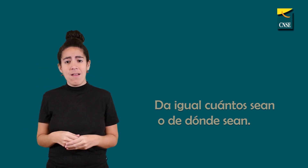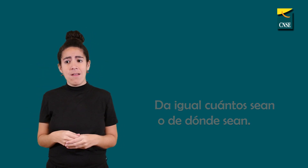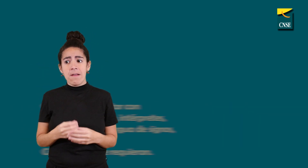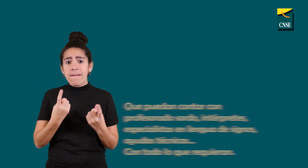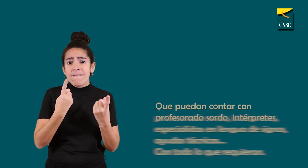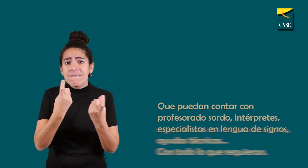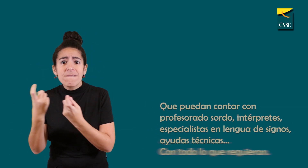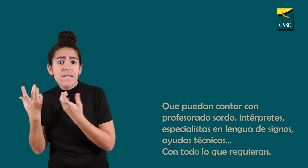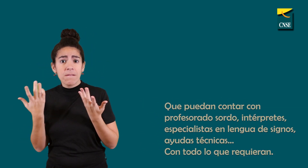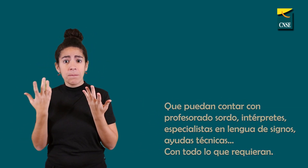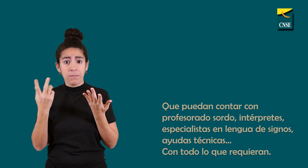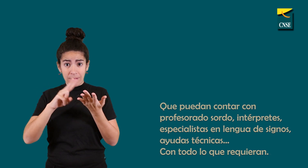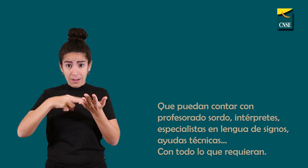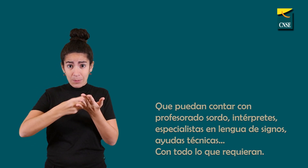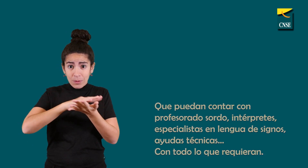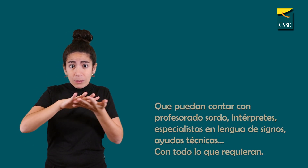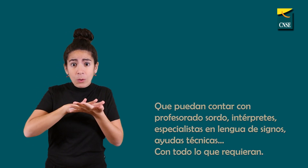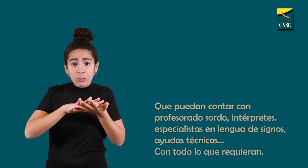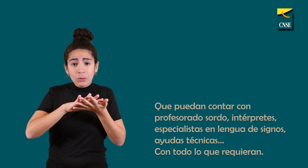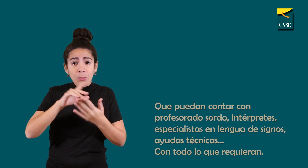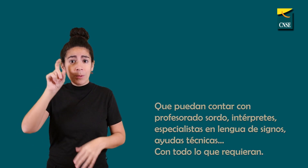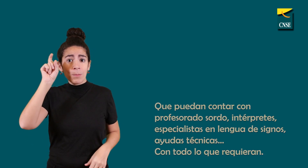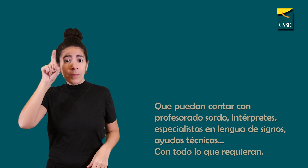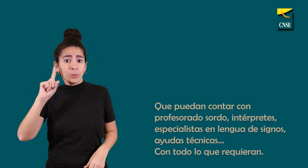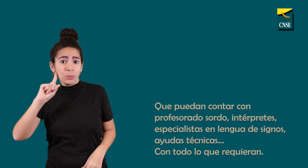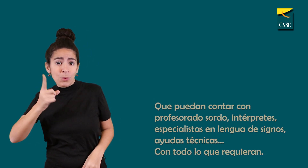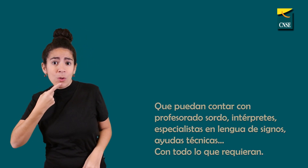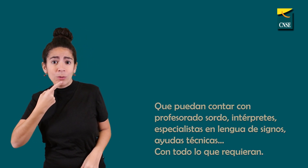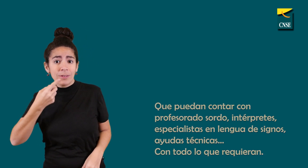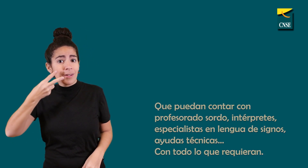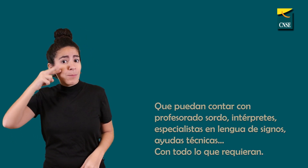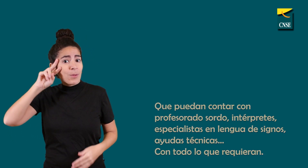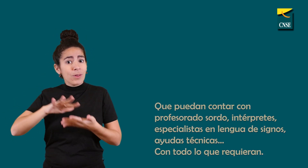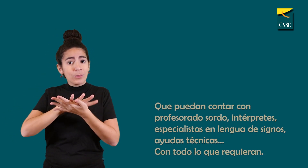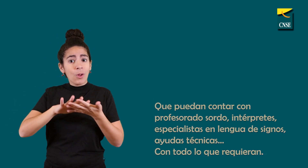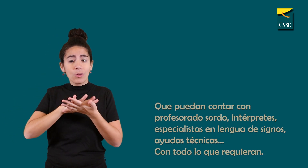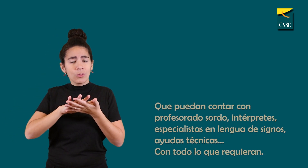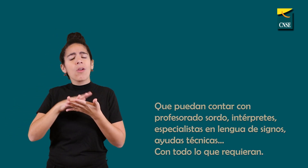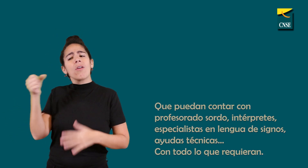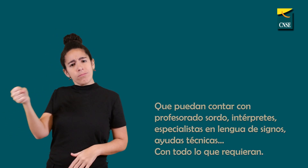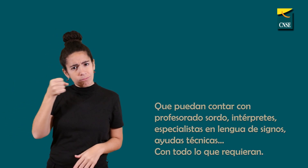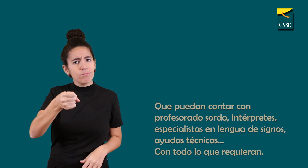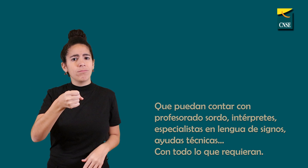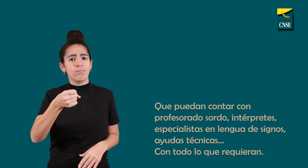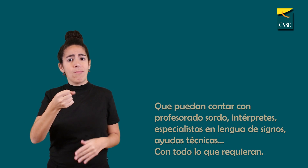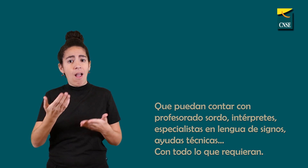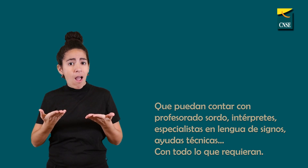Que puedan contar con profesorado sordo, con intérpretes, con especialistas en lengua de signos, con ayudas